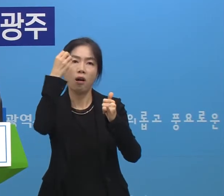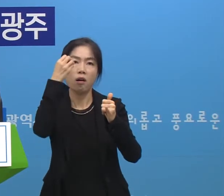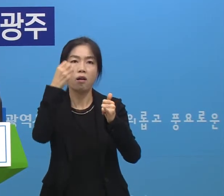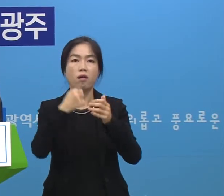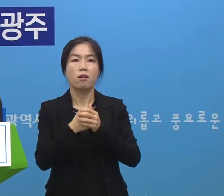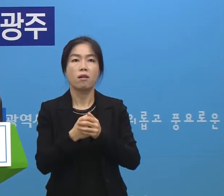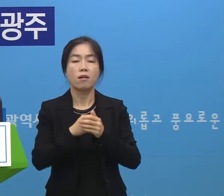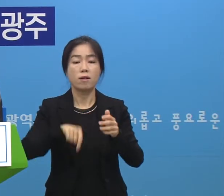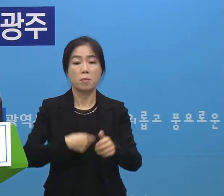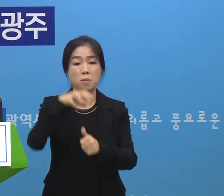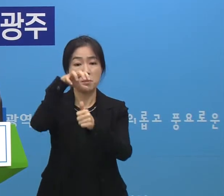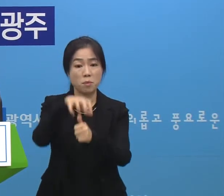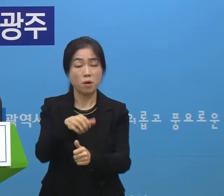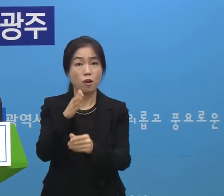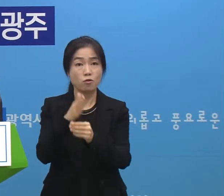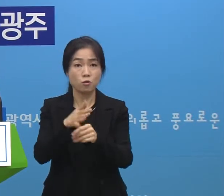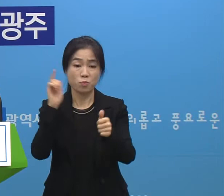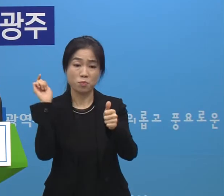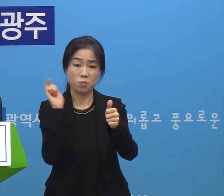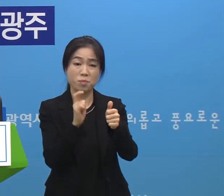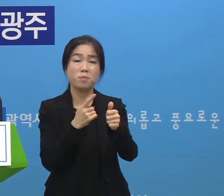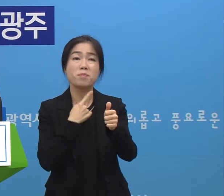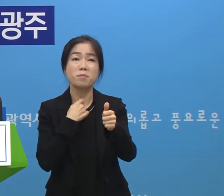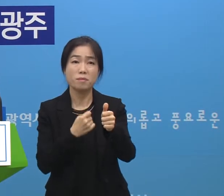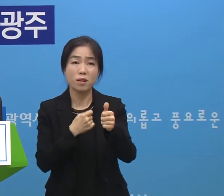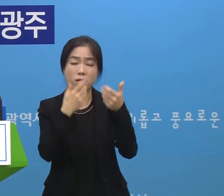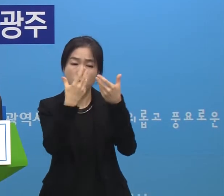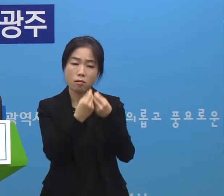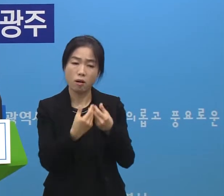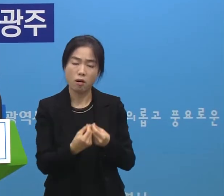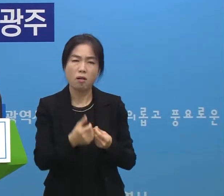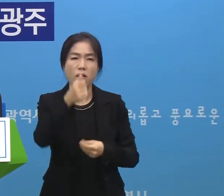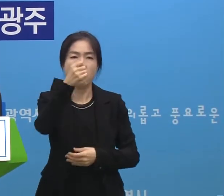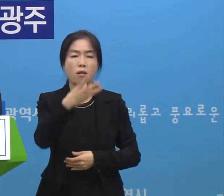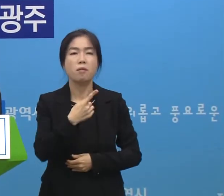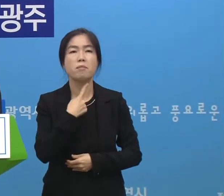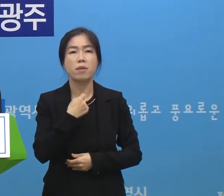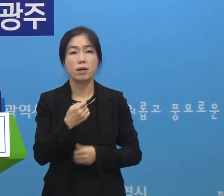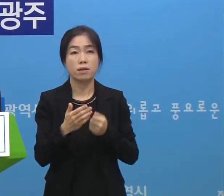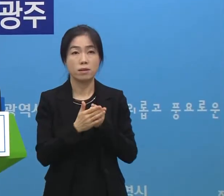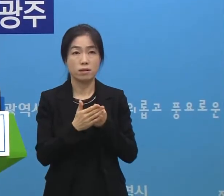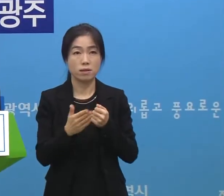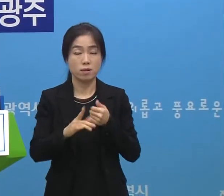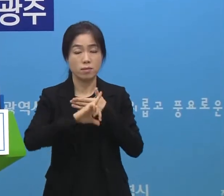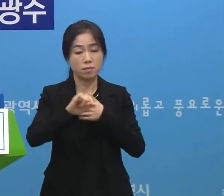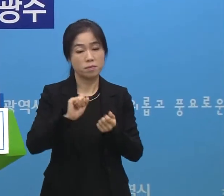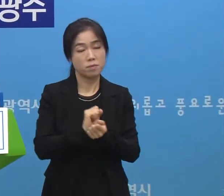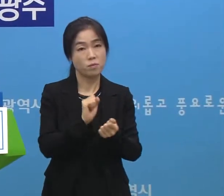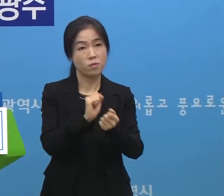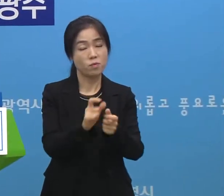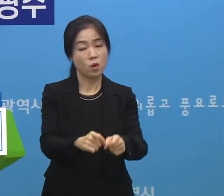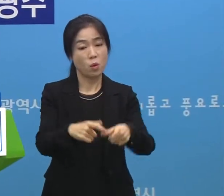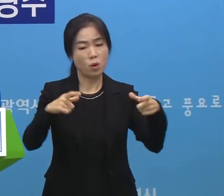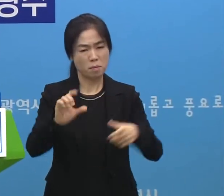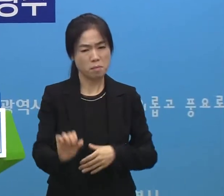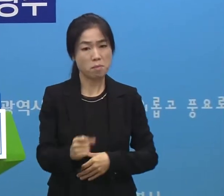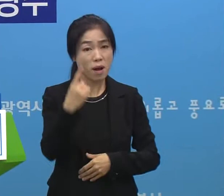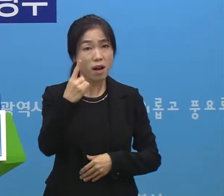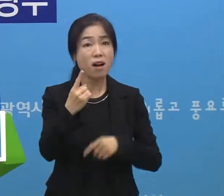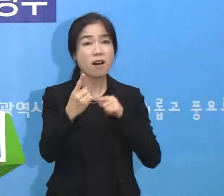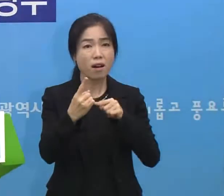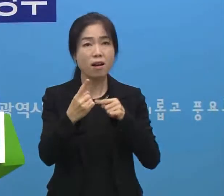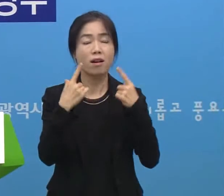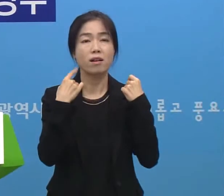자가격리 중 확진 판정을 받는 사례가 잇따르고 있어 지역감염 확산의 불신은